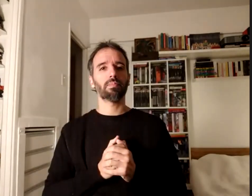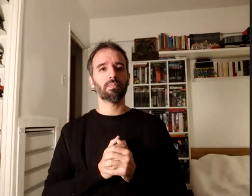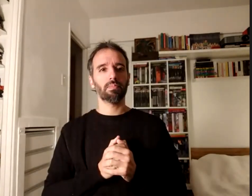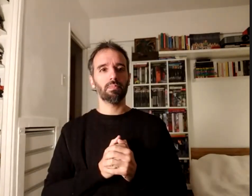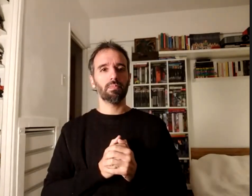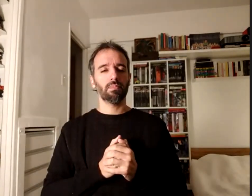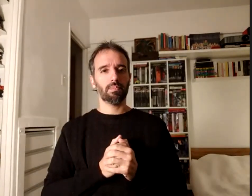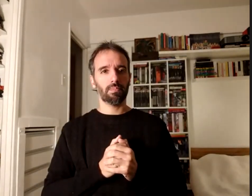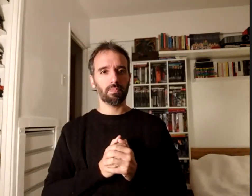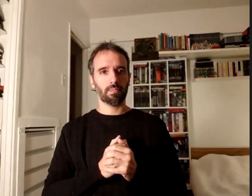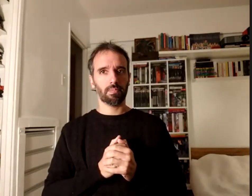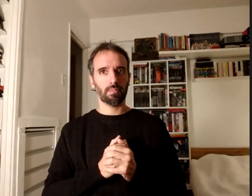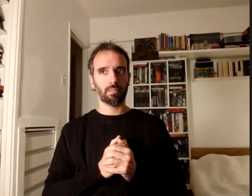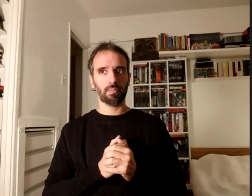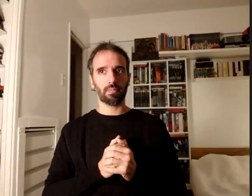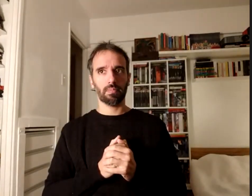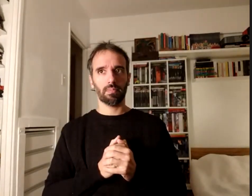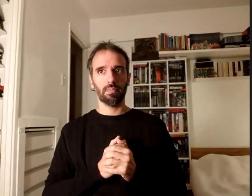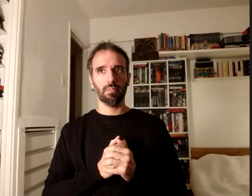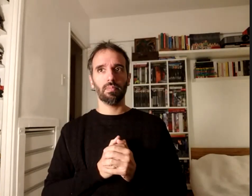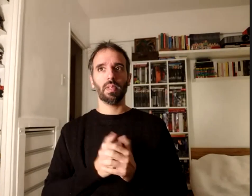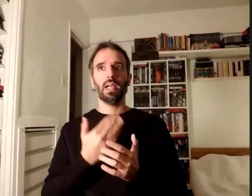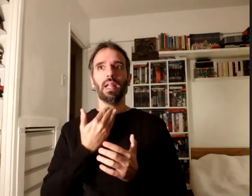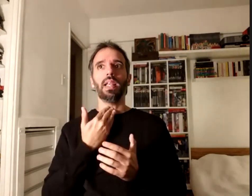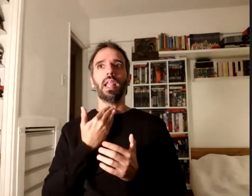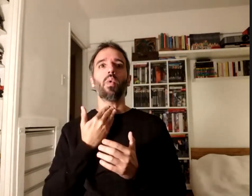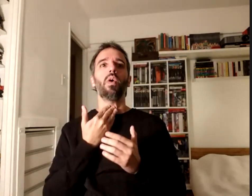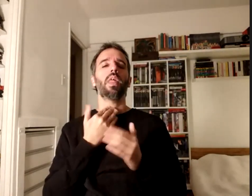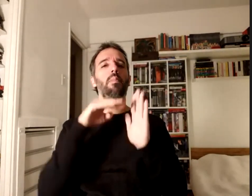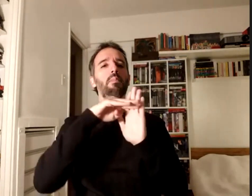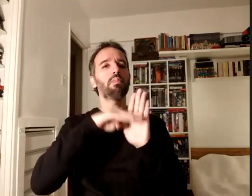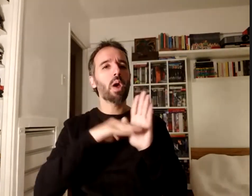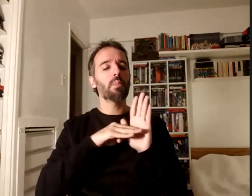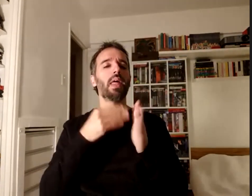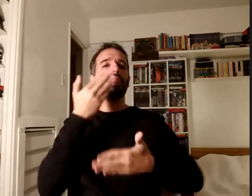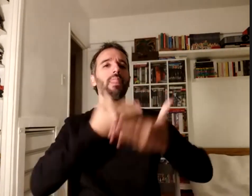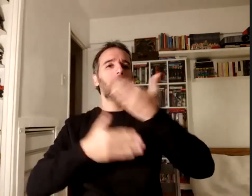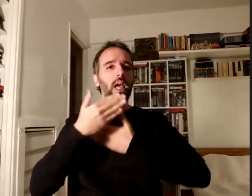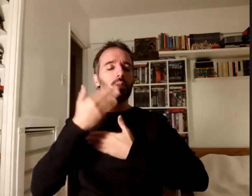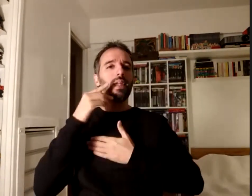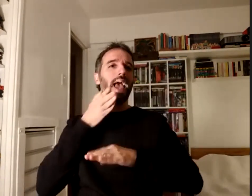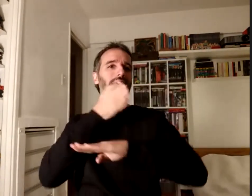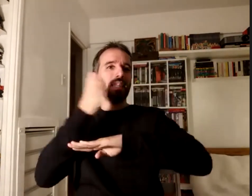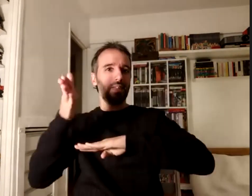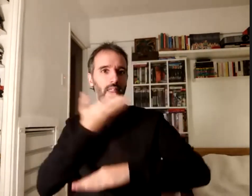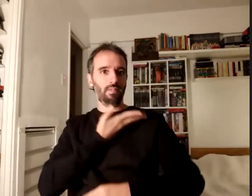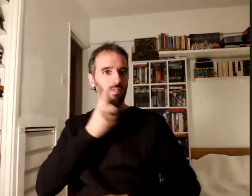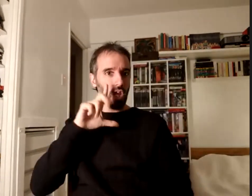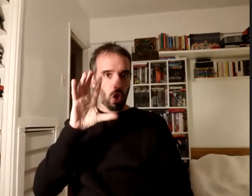la voz del programa de discapacidad y accesibilidad de fila bien ahí se escucha se me escucha